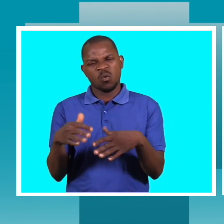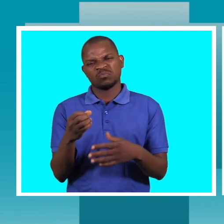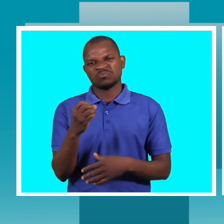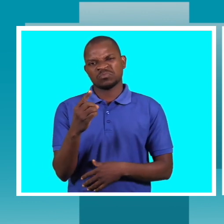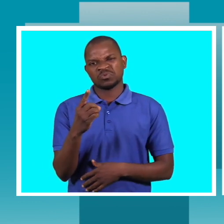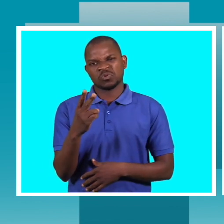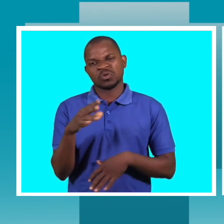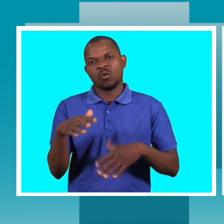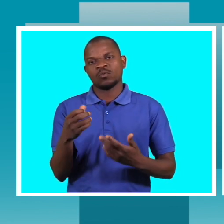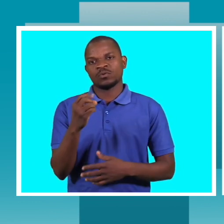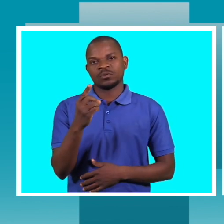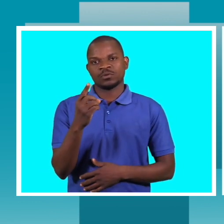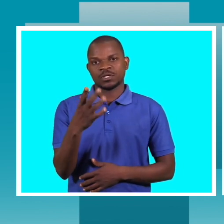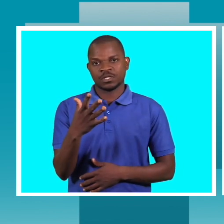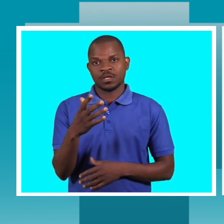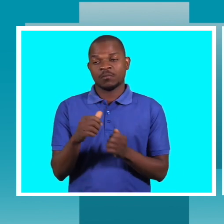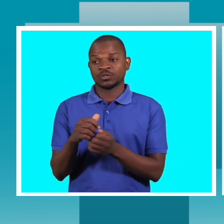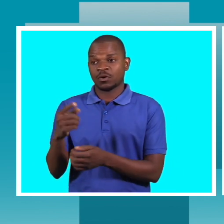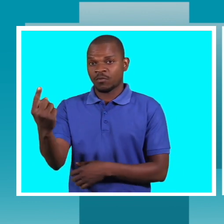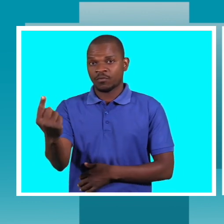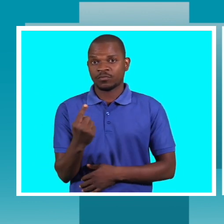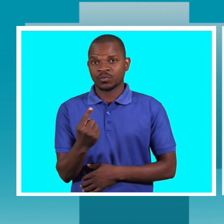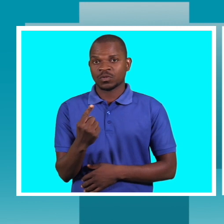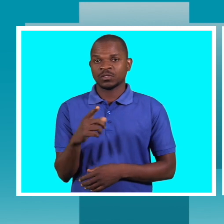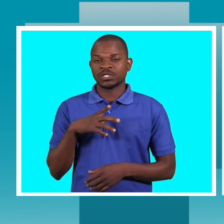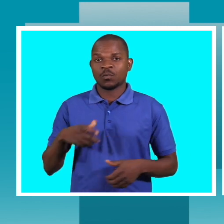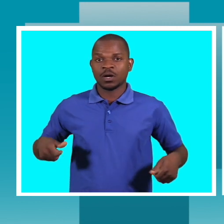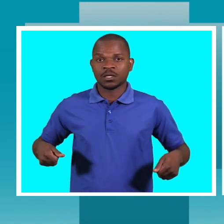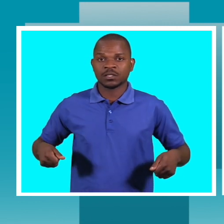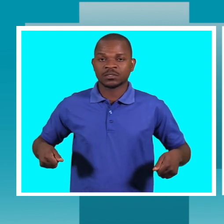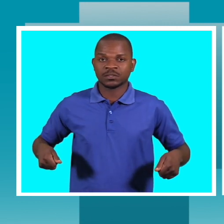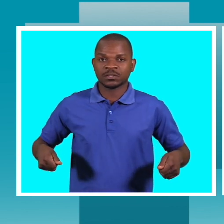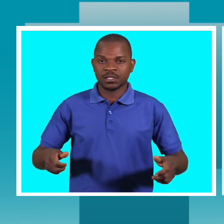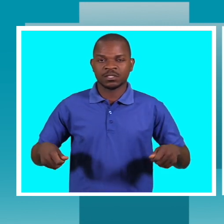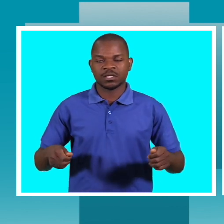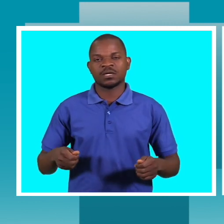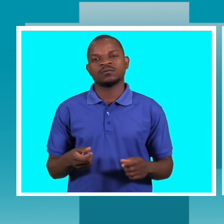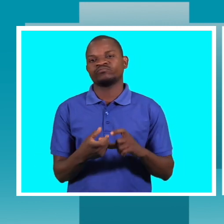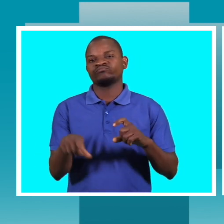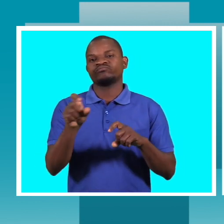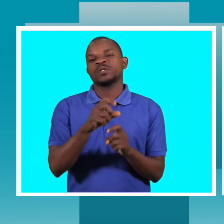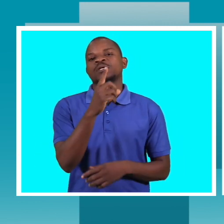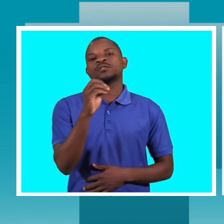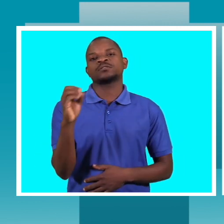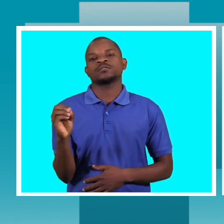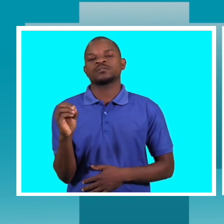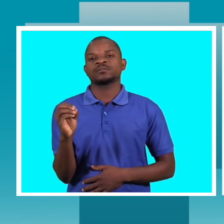se já vem com a carinha, é cobrada 100 meticais. E muitas das mães que estão lá com as suas crianças são pessoas